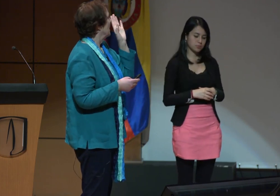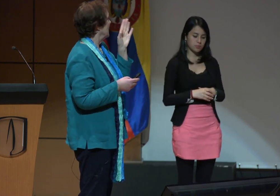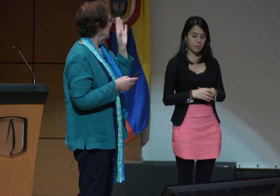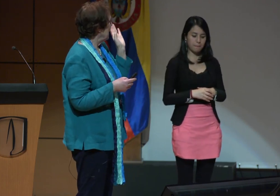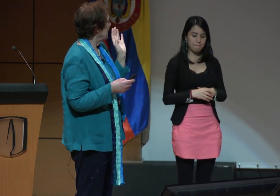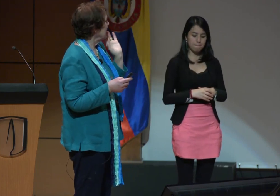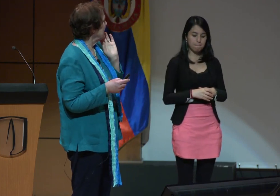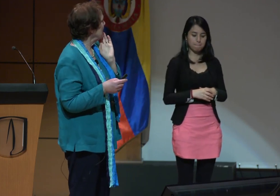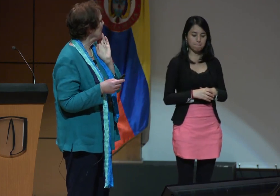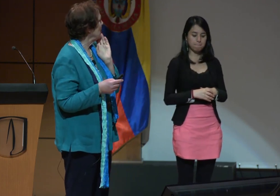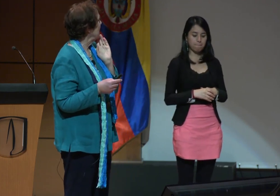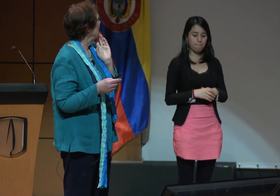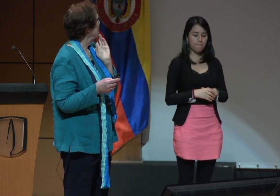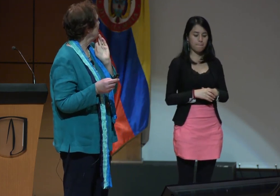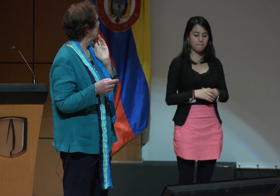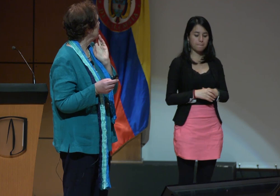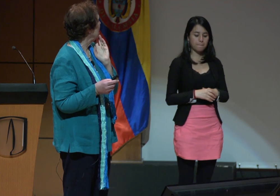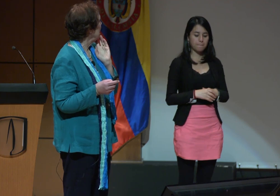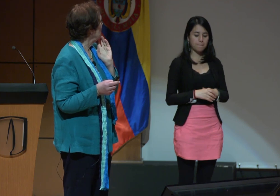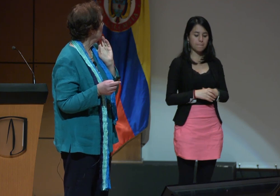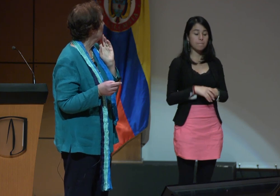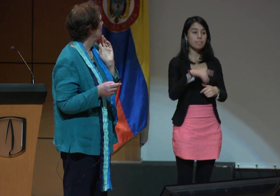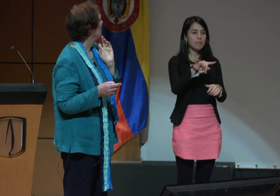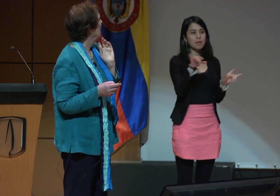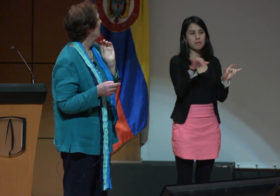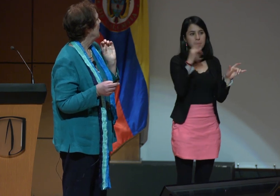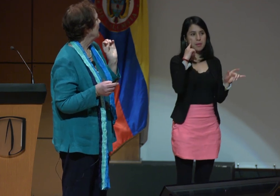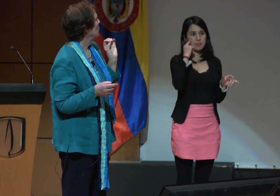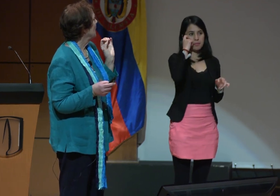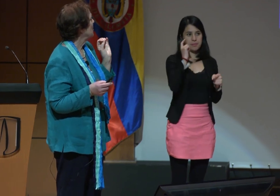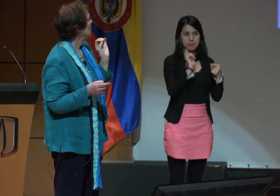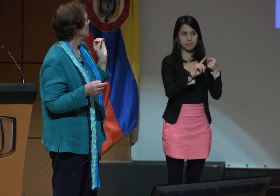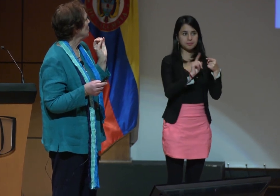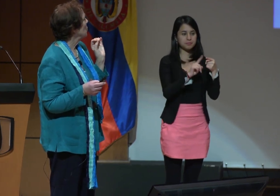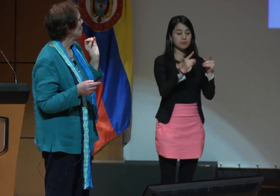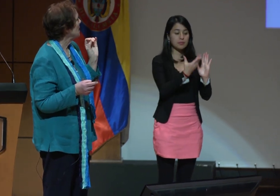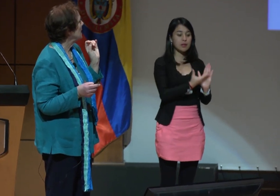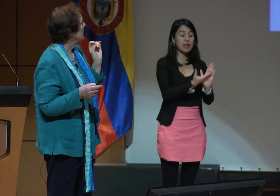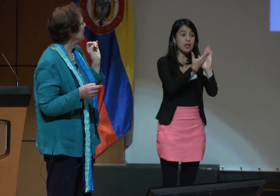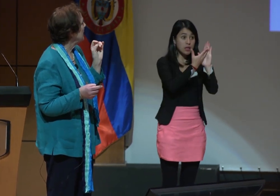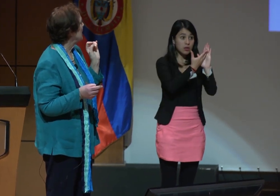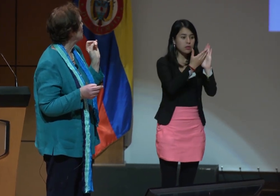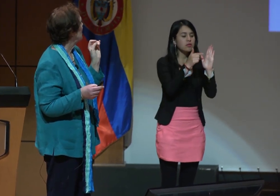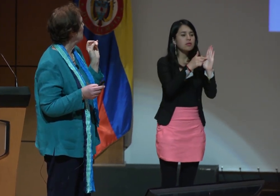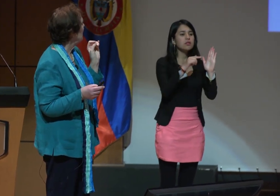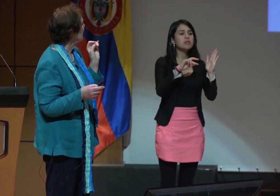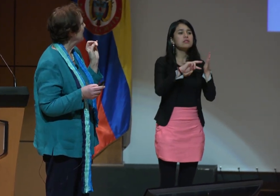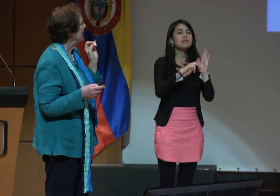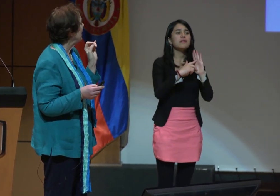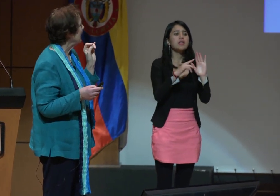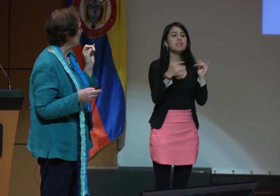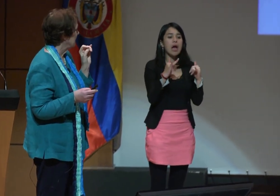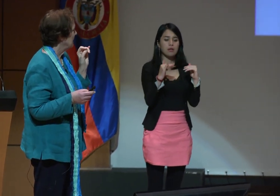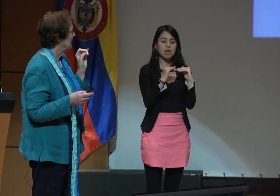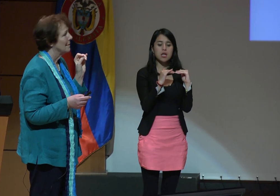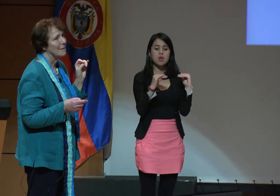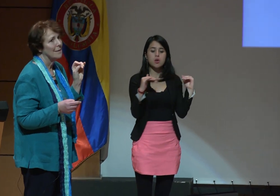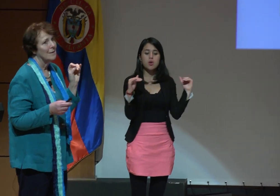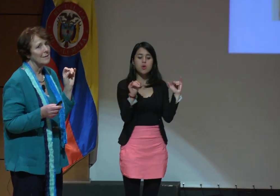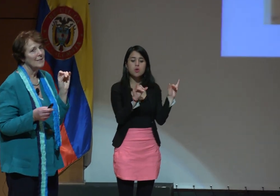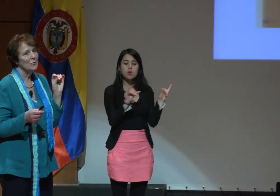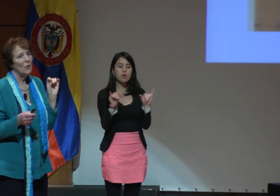Y aquí termino ya el primer desafío. Educación no significa solamente equidad,